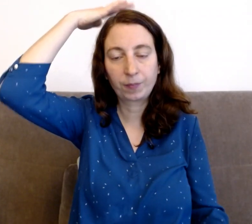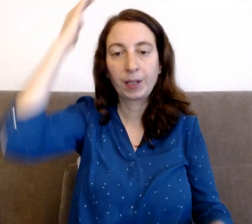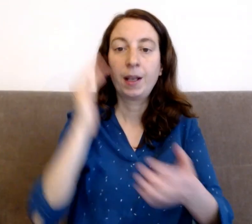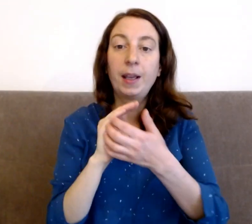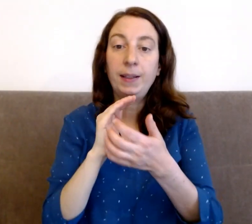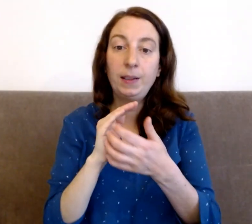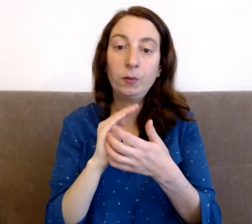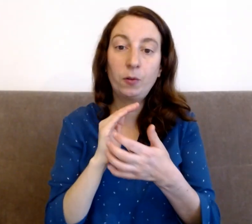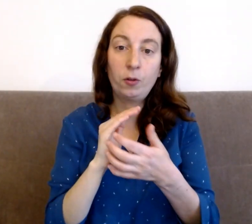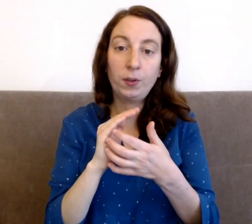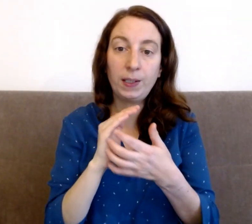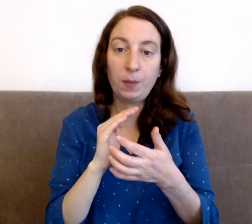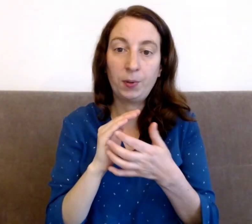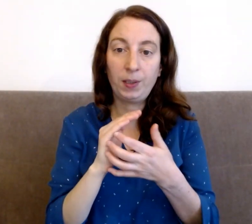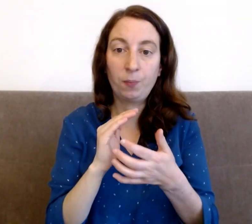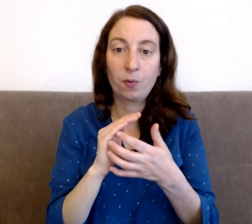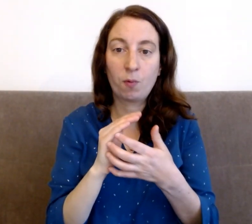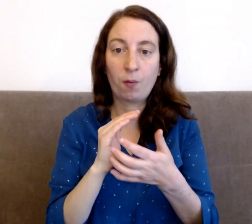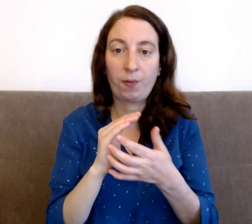Et si autre chose était possible pour moi, en fait.